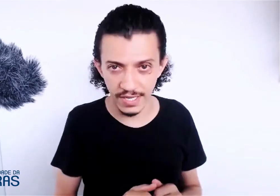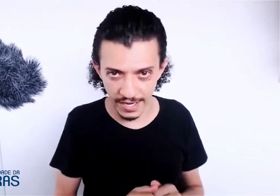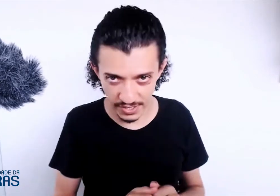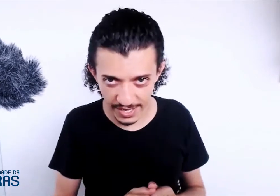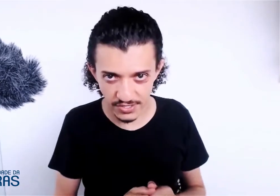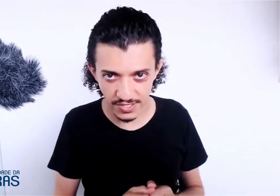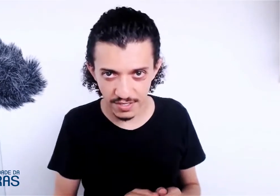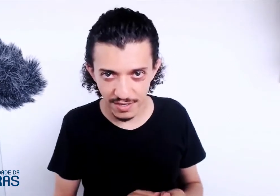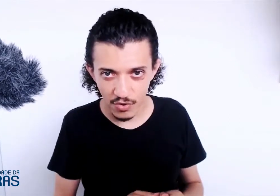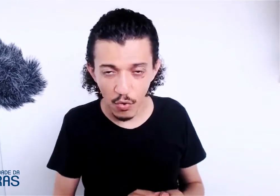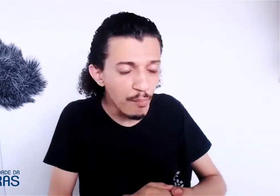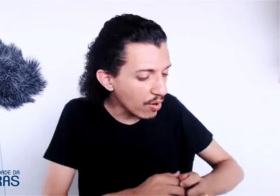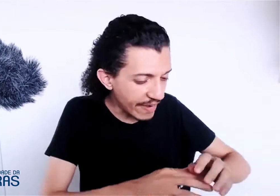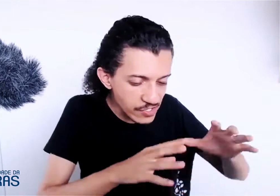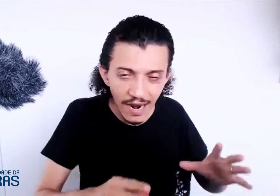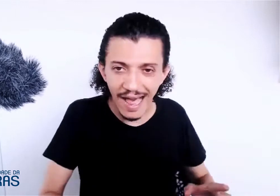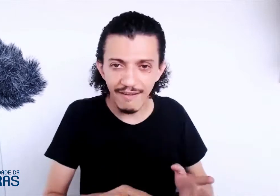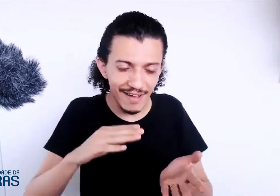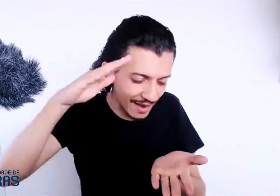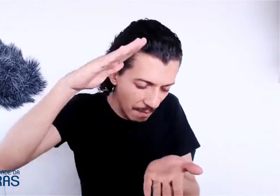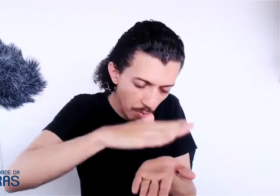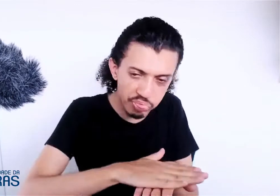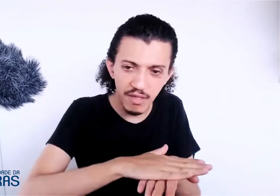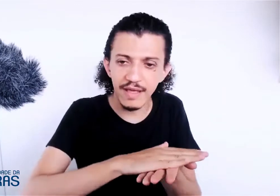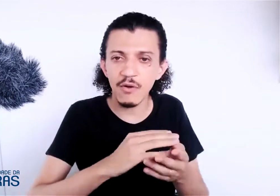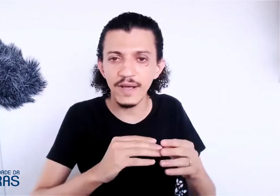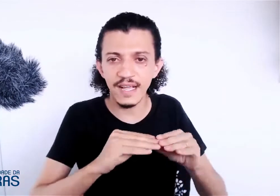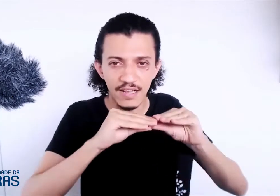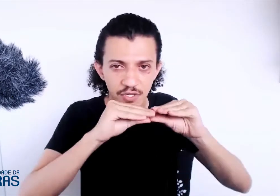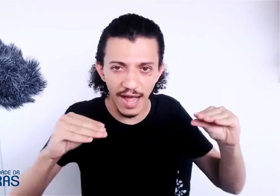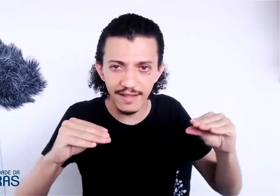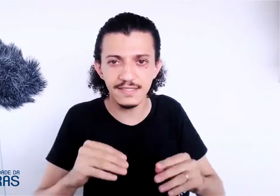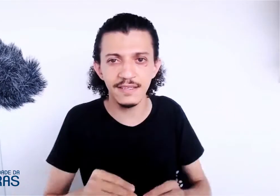ingredientes, o bolo vai solar. Vai ficar aquela coisa lá, solada assim.